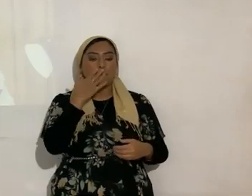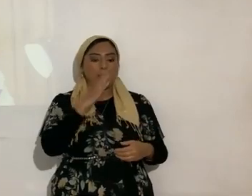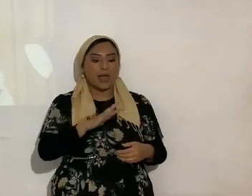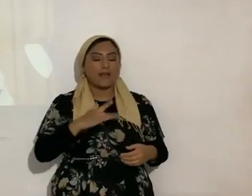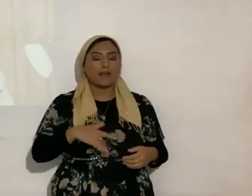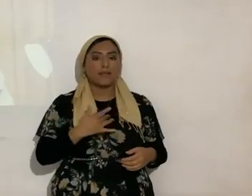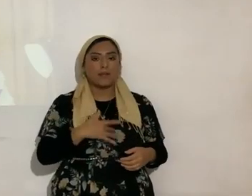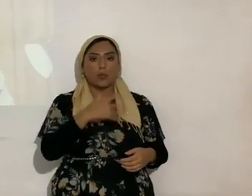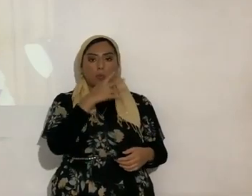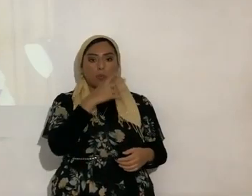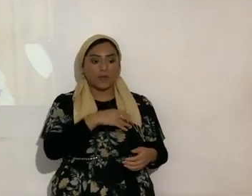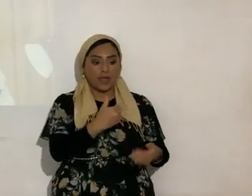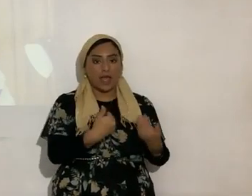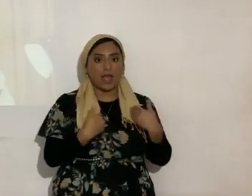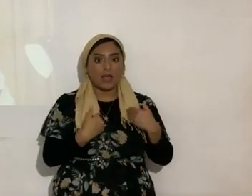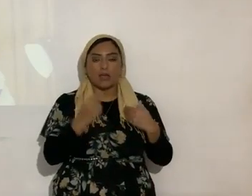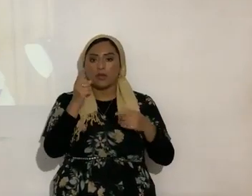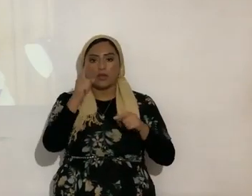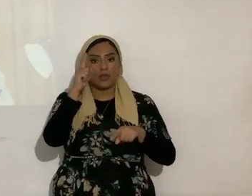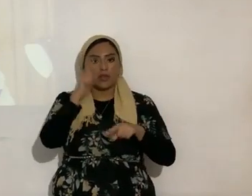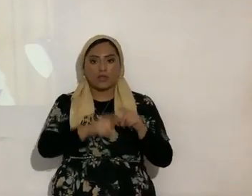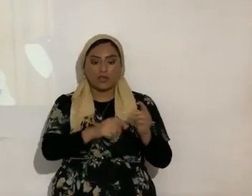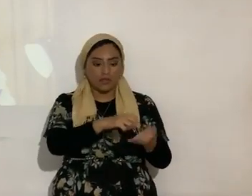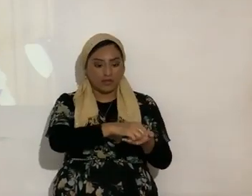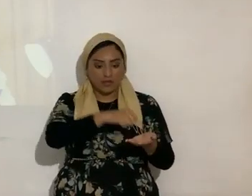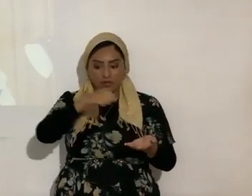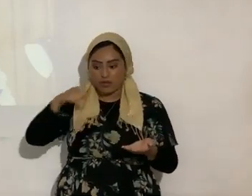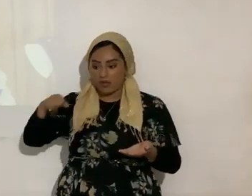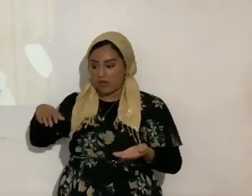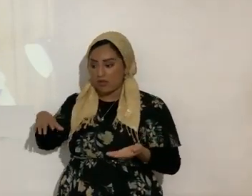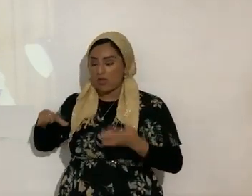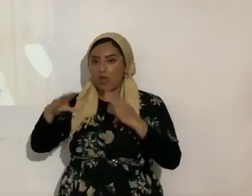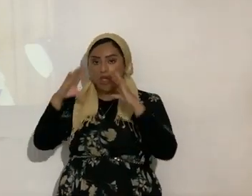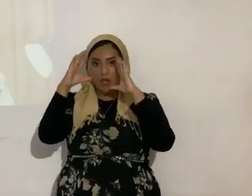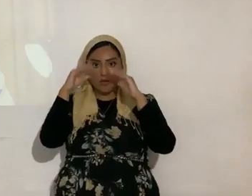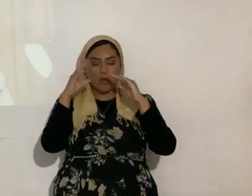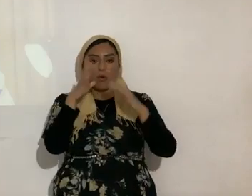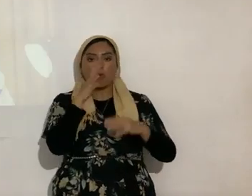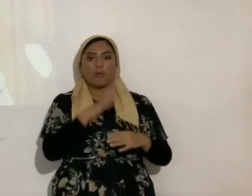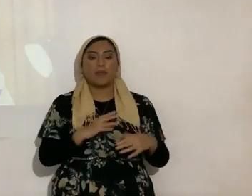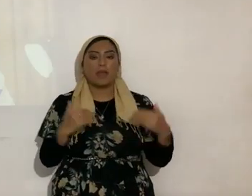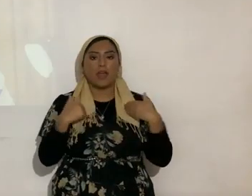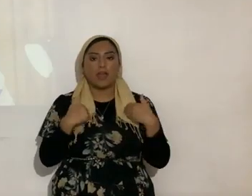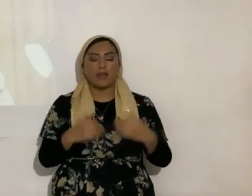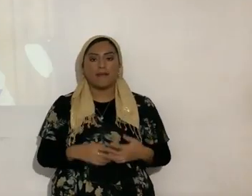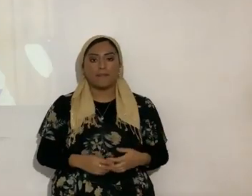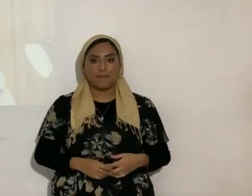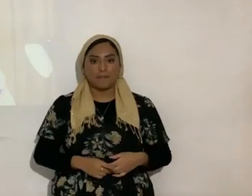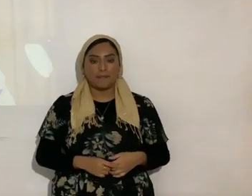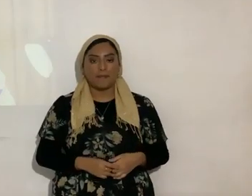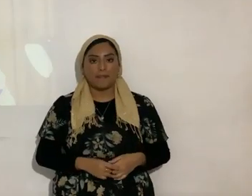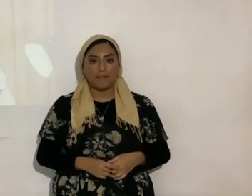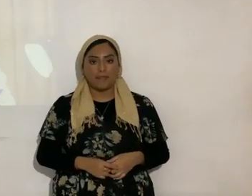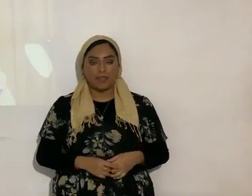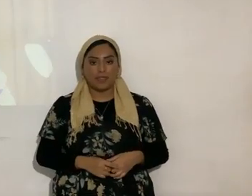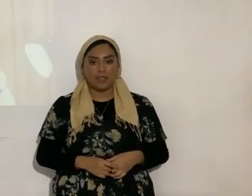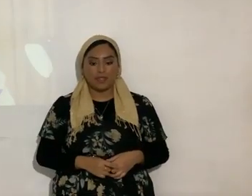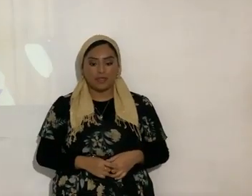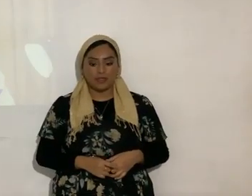mujer no van a poder diseccionar las esperanzas que tuvo esta mujer o los rencores que guardó esta